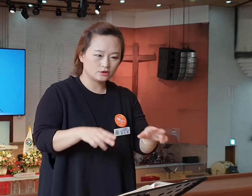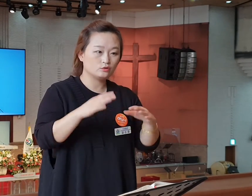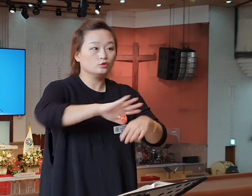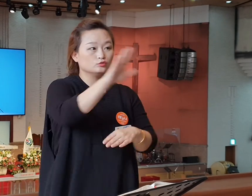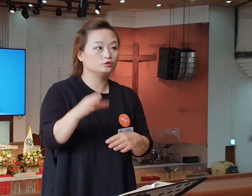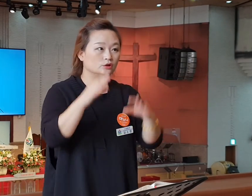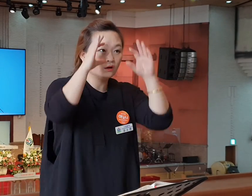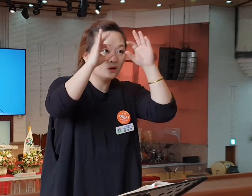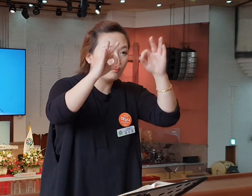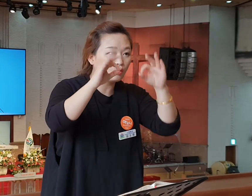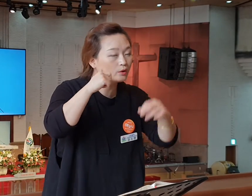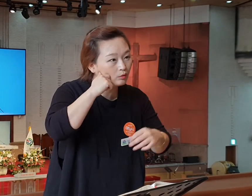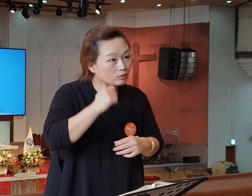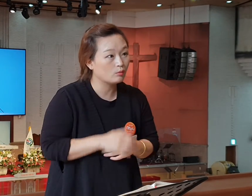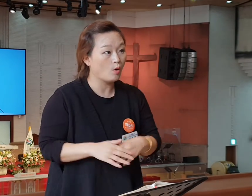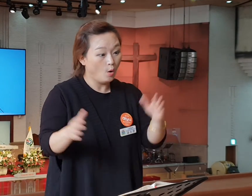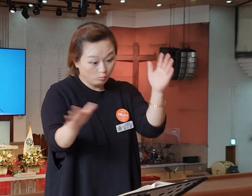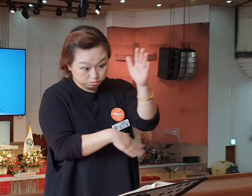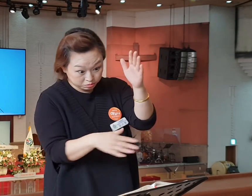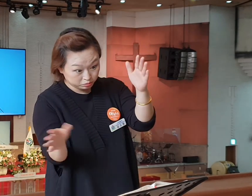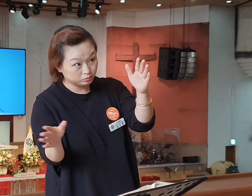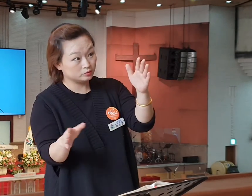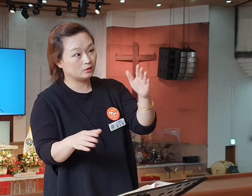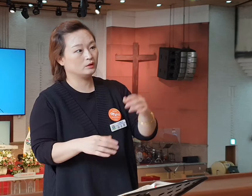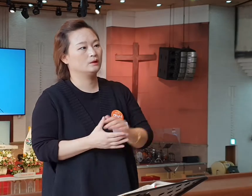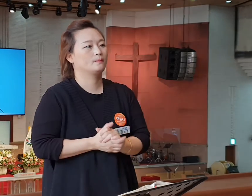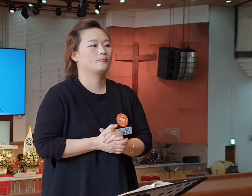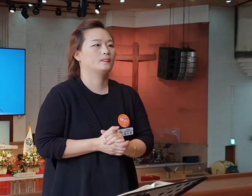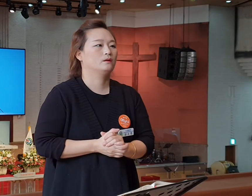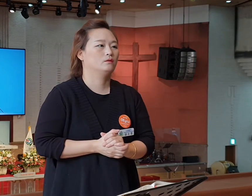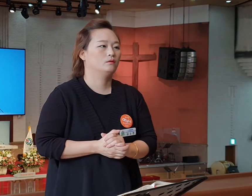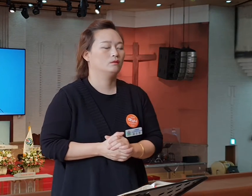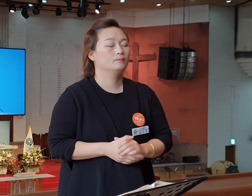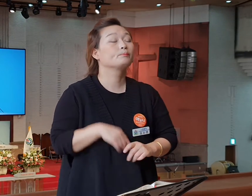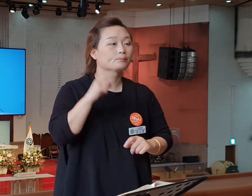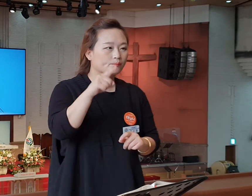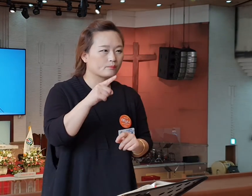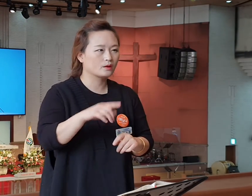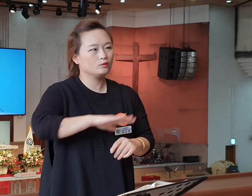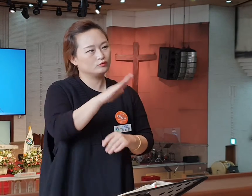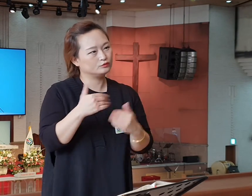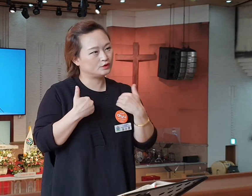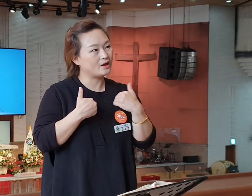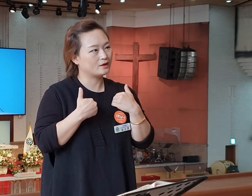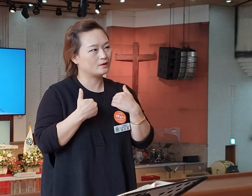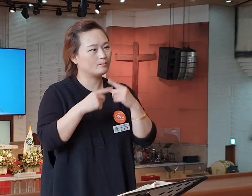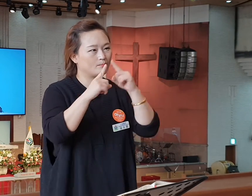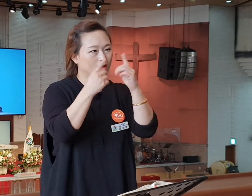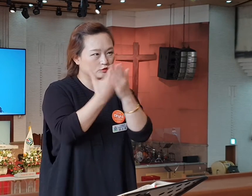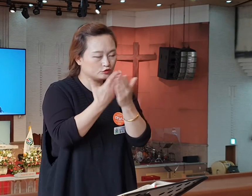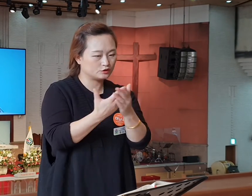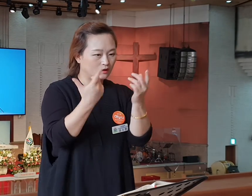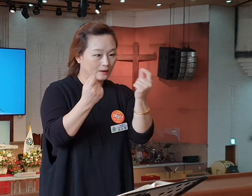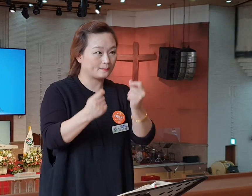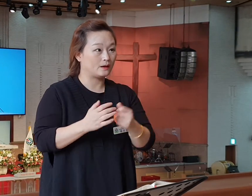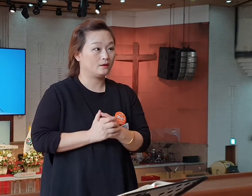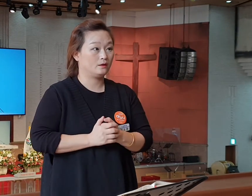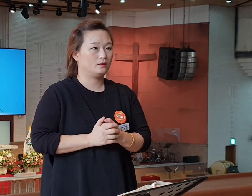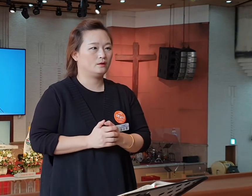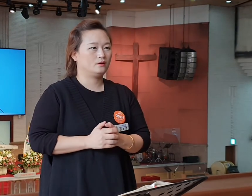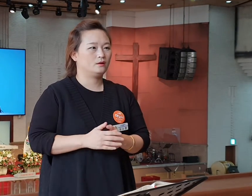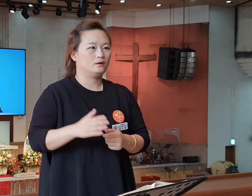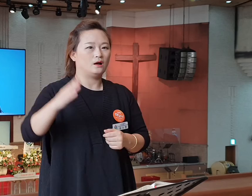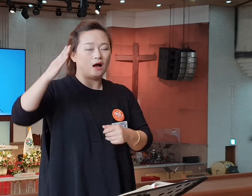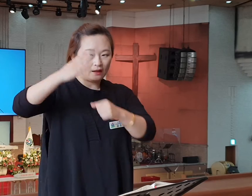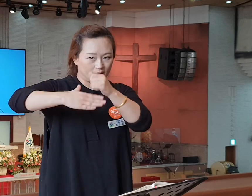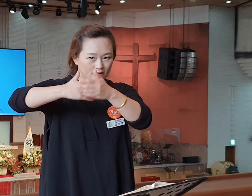우리 교회가 한 30년, 40년쯤 됐어요. 주님이 어쩌면 똑같이 오셔서 우리에게 주시는 말씀이 나는 일곱 뼈를